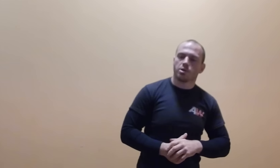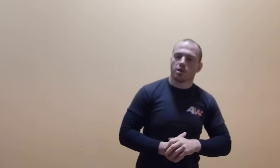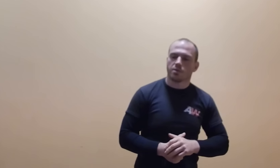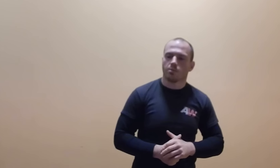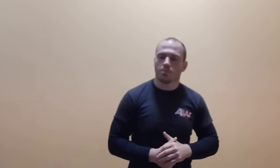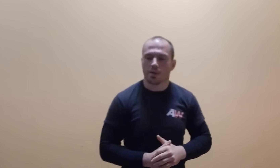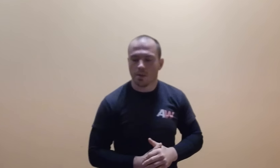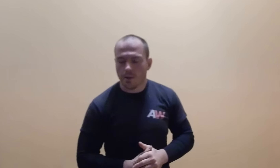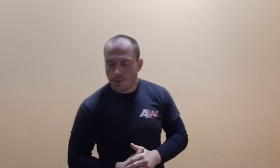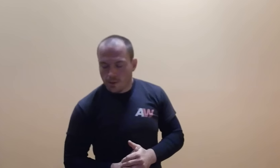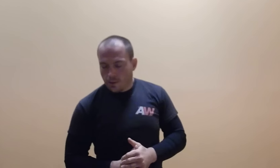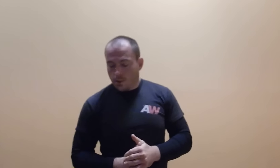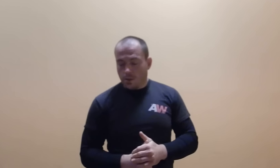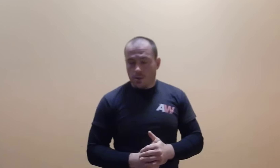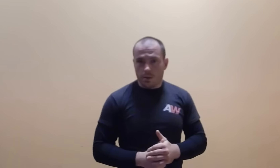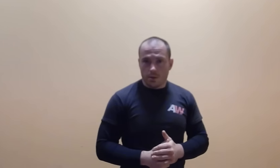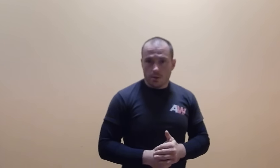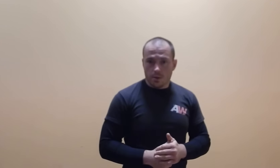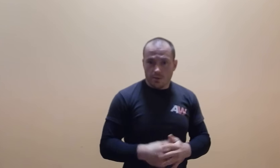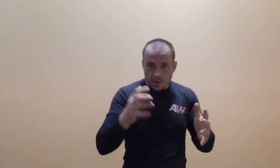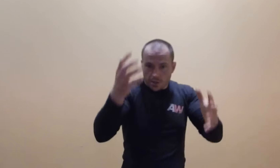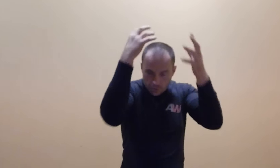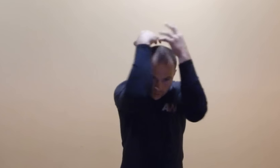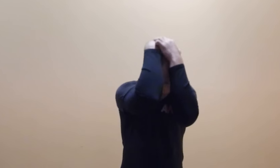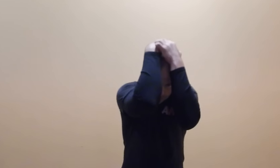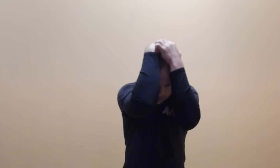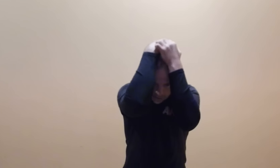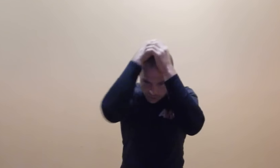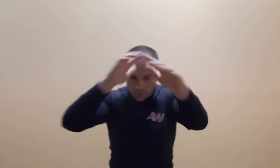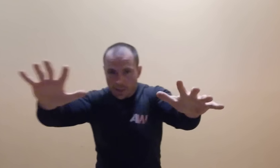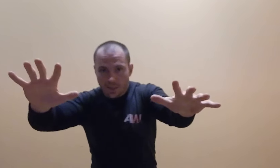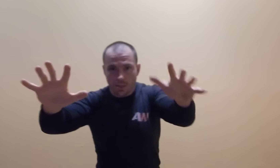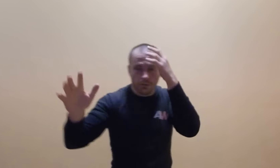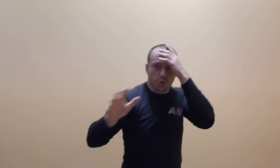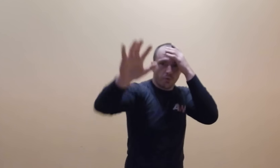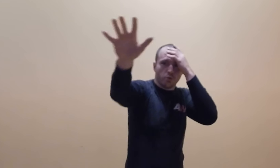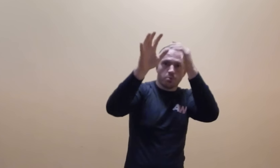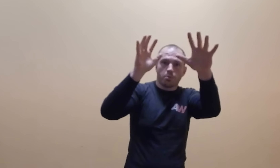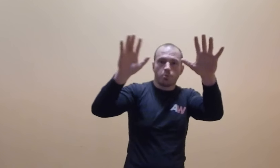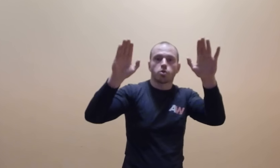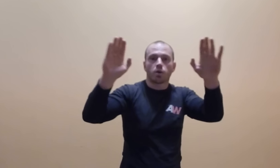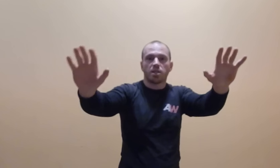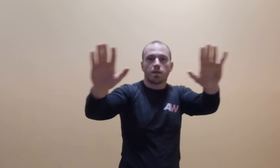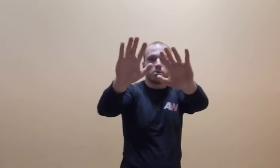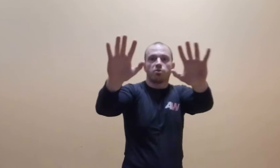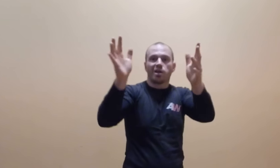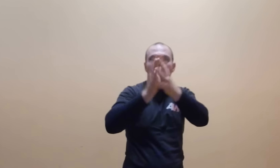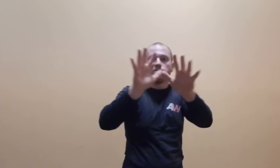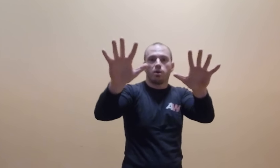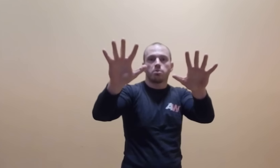ma szans zębów, tak, więc w razie konieczności garda zejdzie tutaj, ale zaraz nowy się otworzy, bo po prostu ręce jak są otwarte, one wyłapią